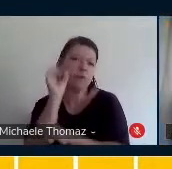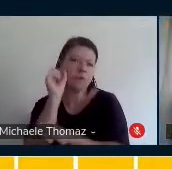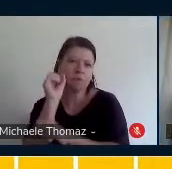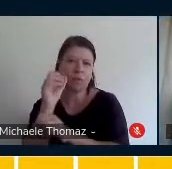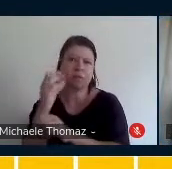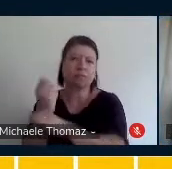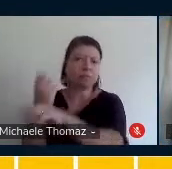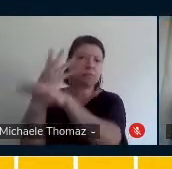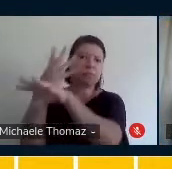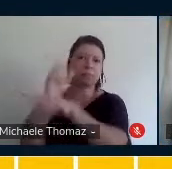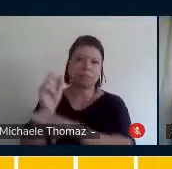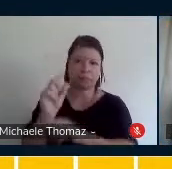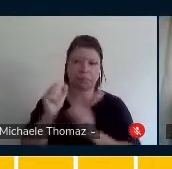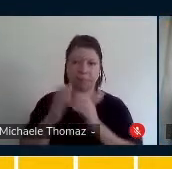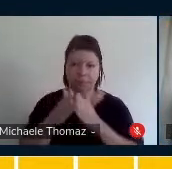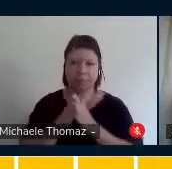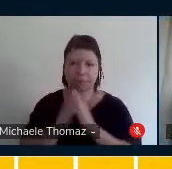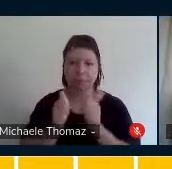Aí, pronto.